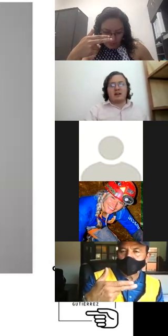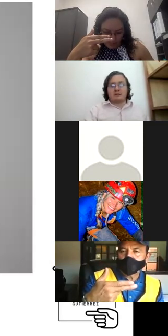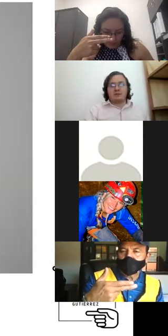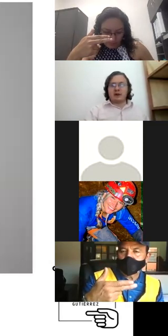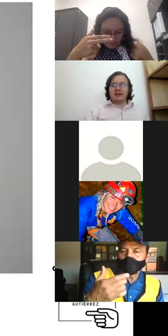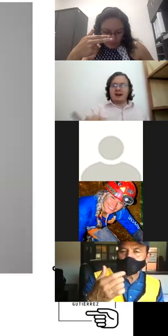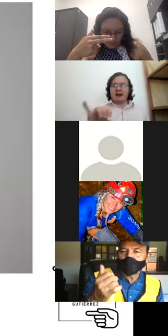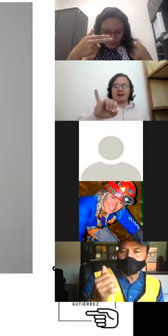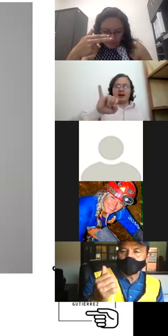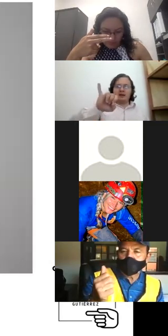después sigue la letra I